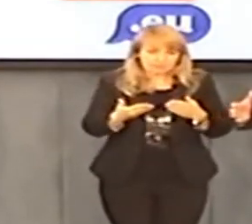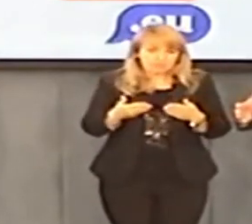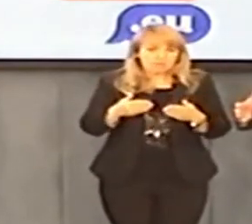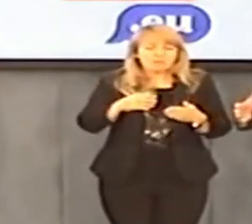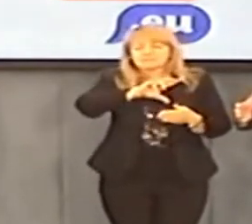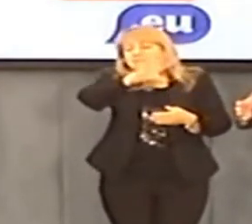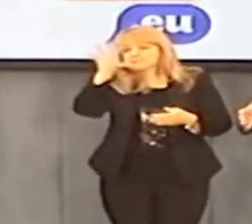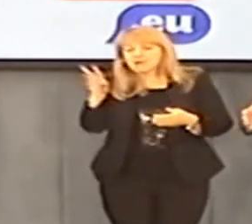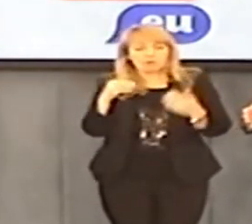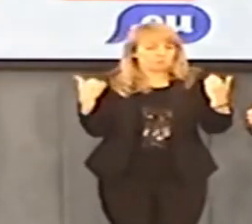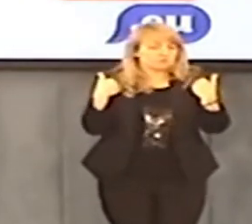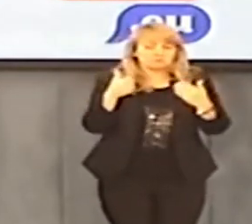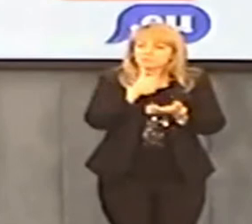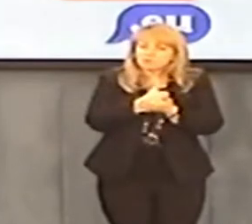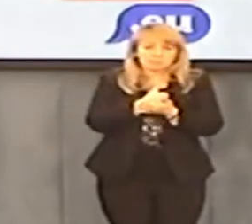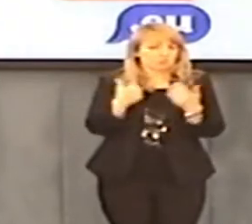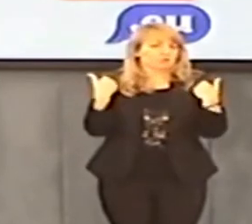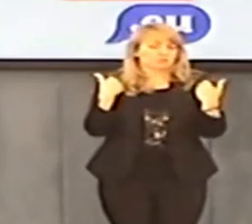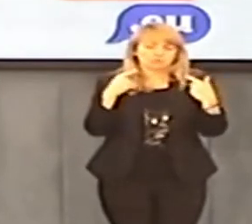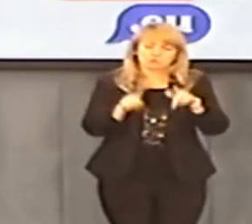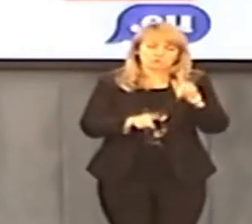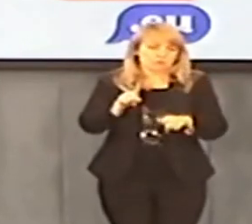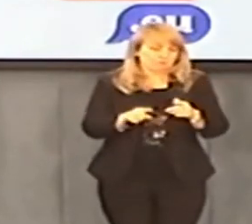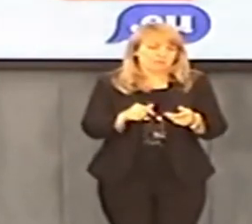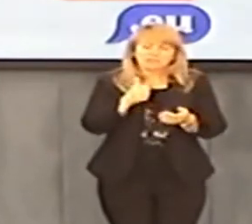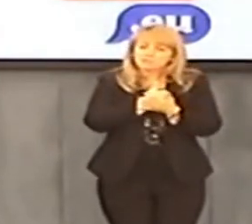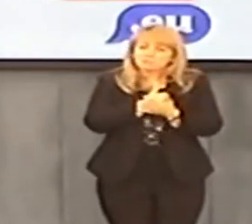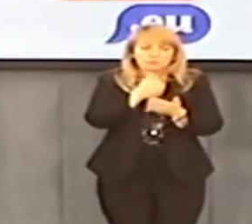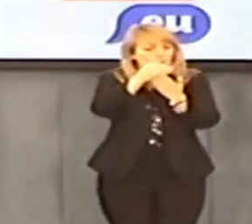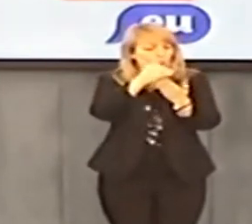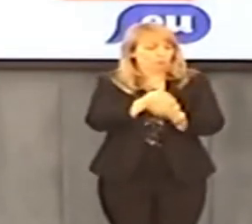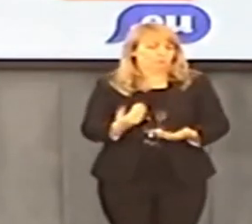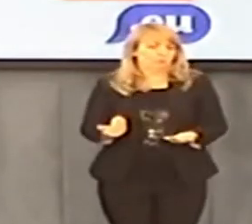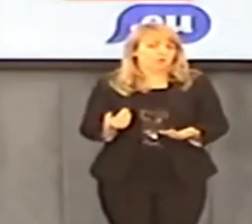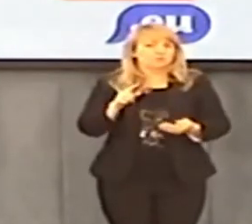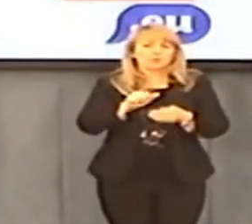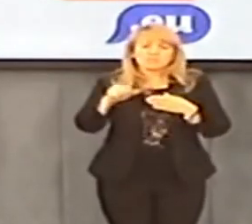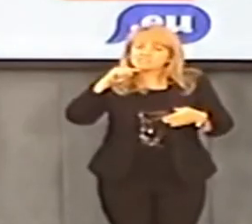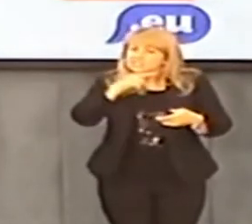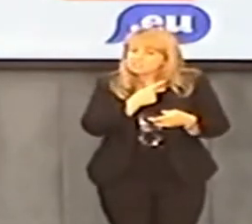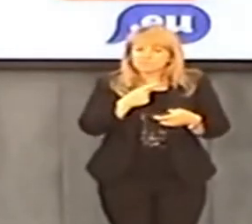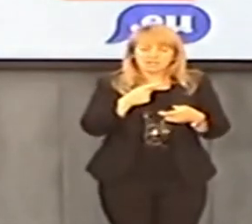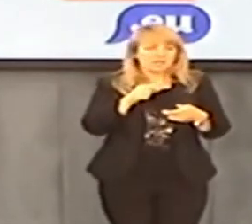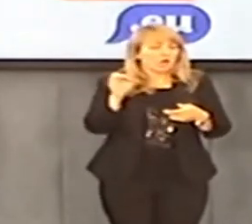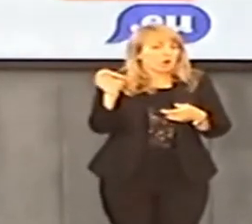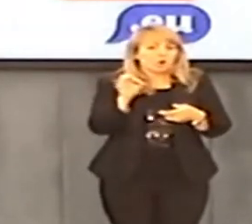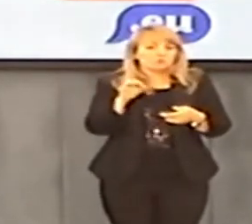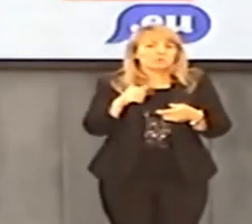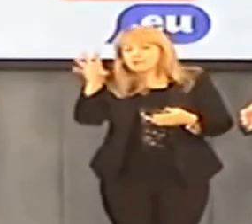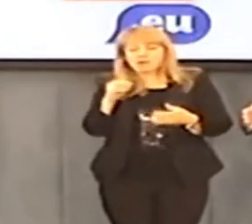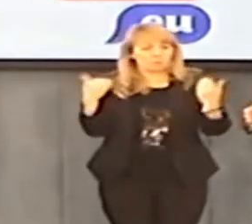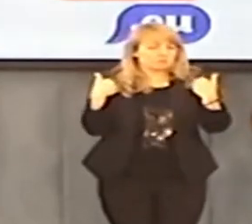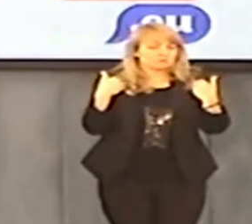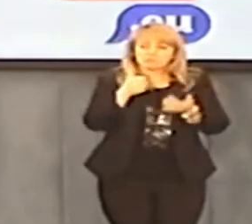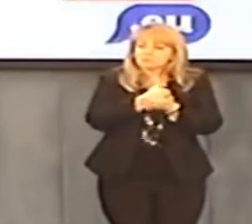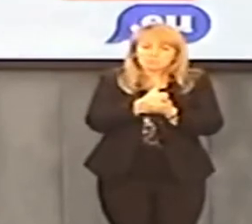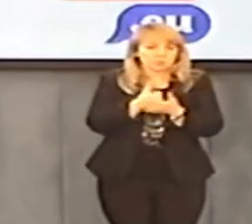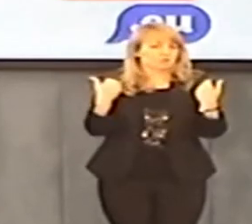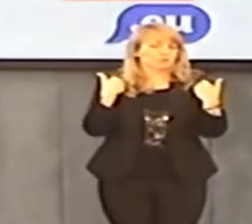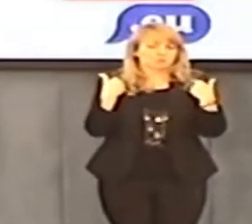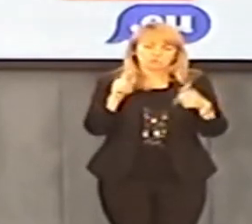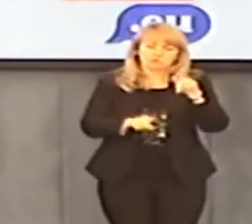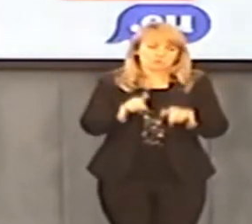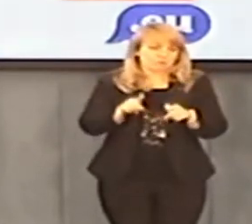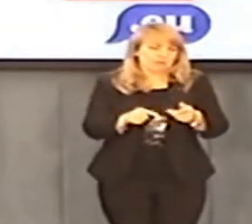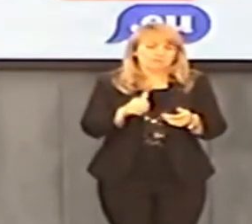W wieku 30-40 lat na ogół dopiero sobie uświadamia, co się w nim stało tak naprawdę. I potem przez całe życie nie może sobie tego poukładać. To